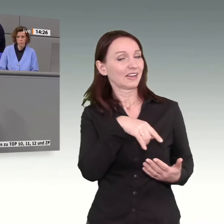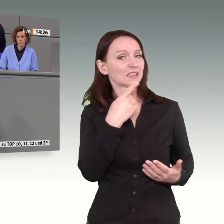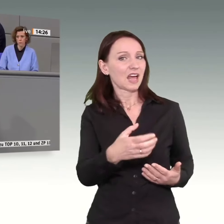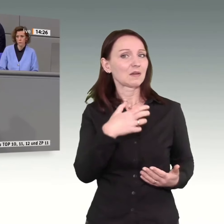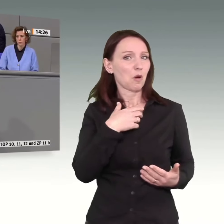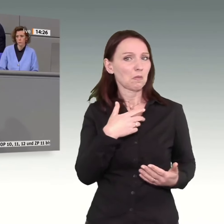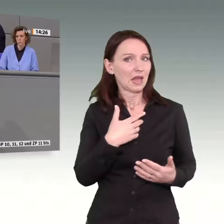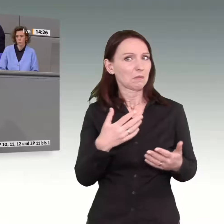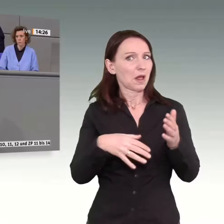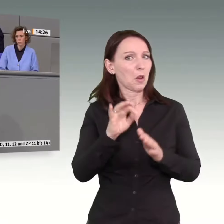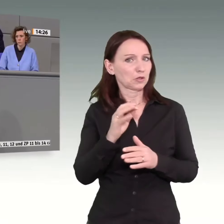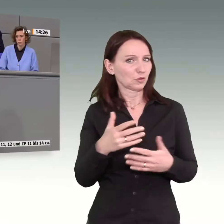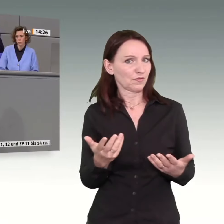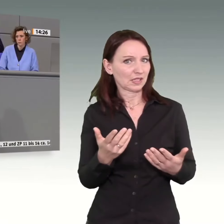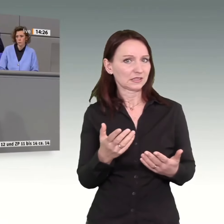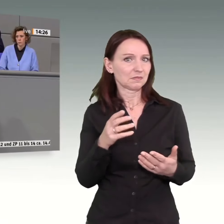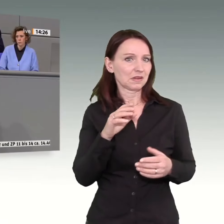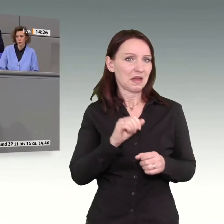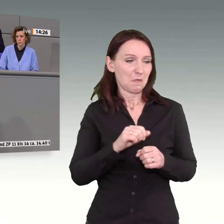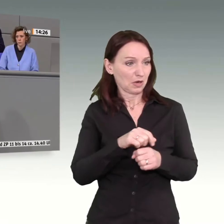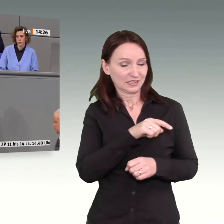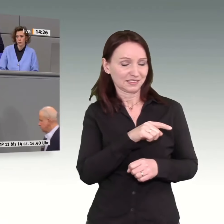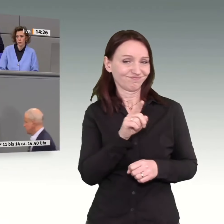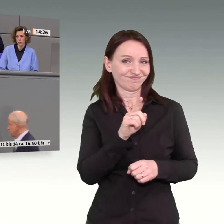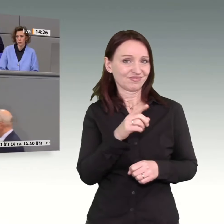verschärft das nicht vielmehr die Probleme, die wir haben?